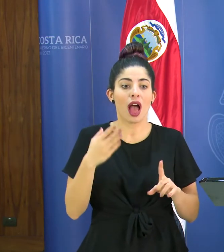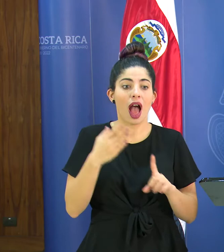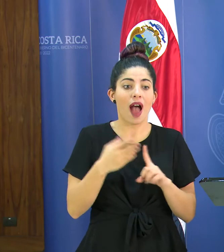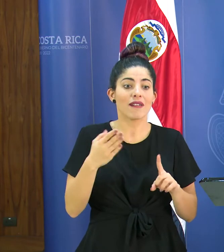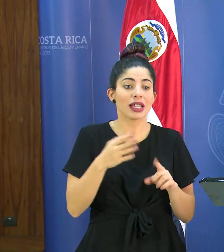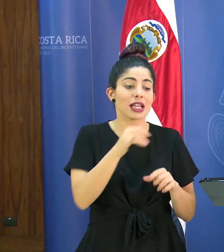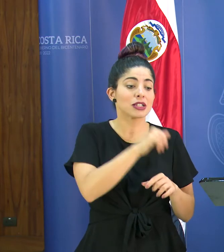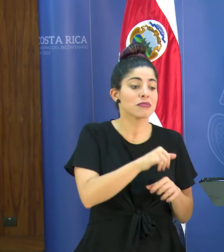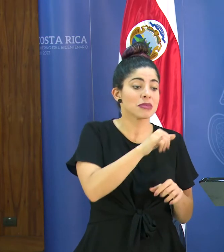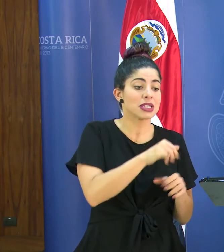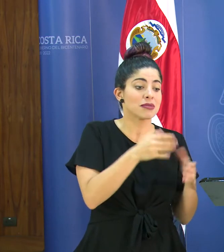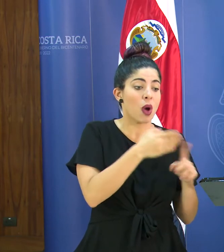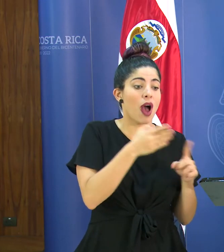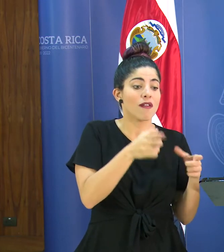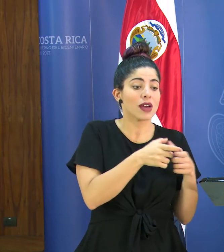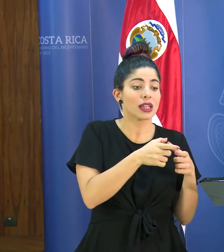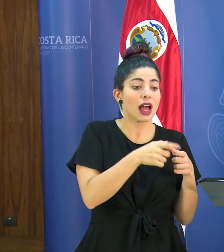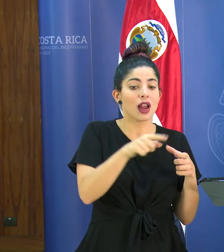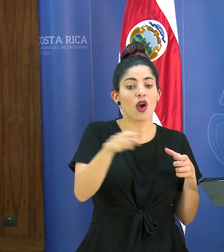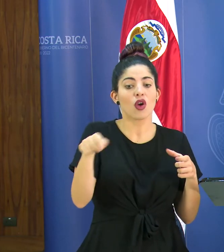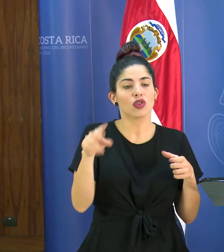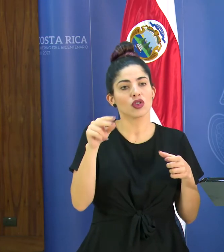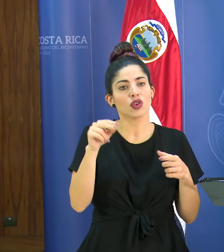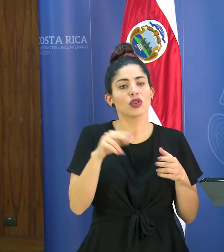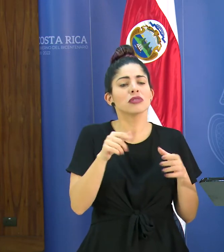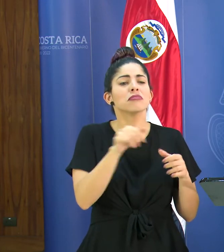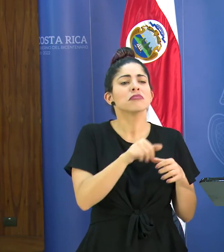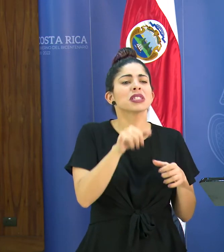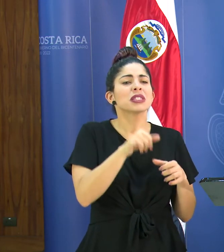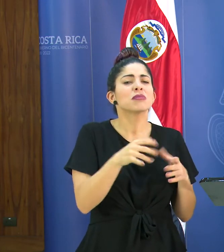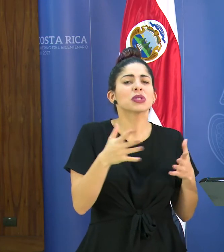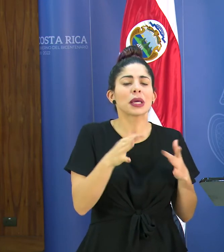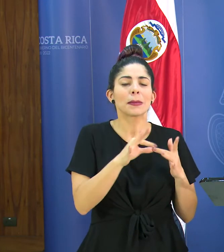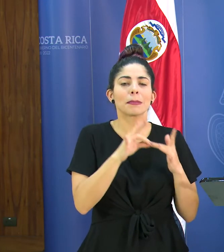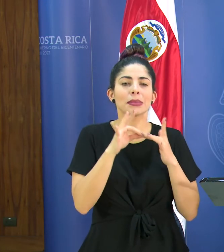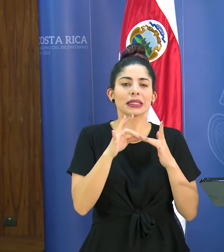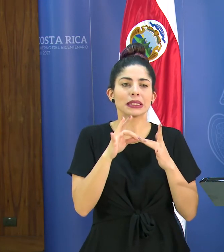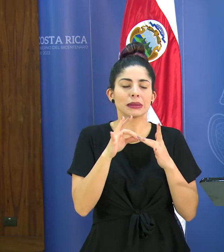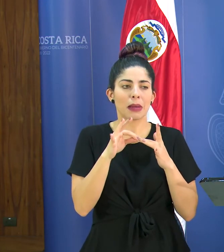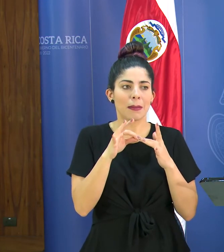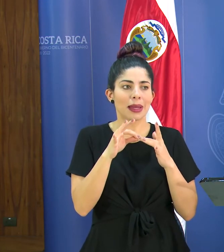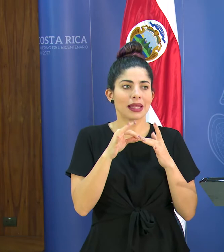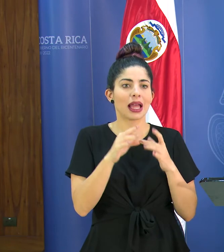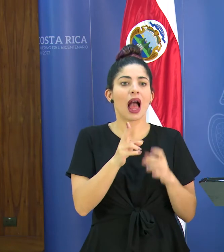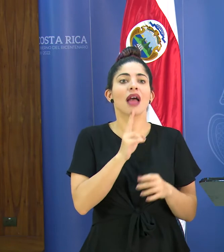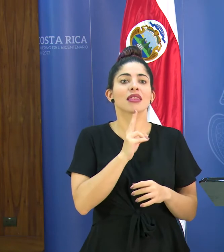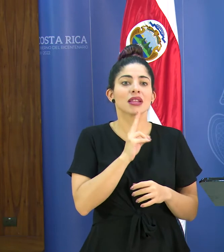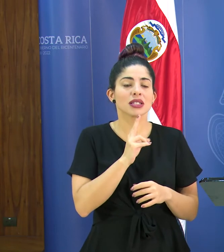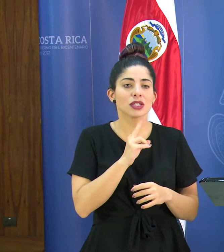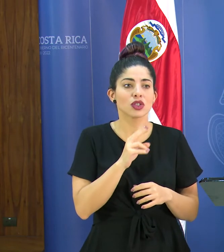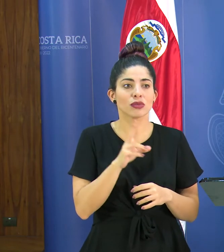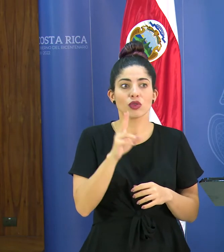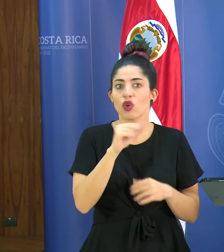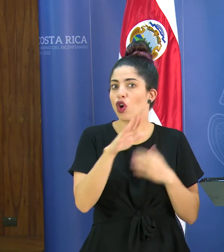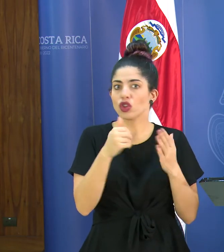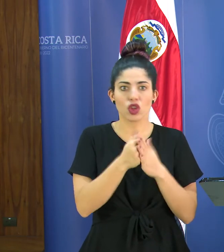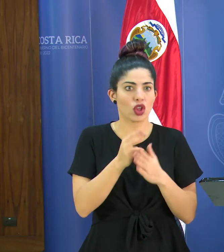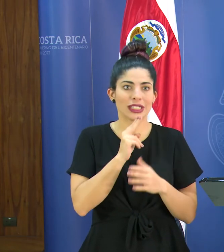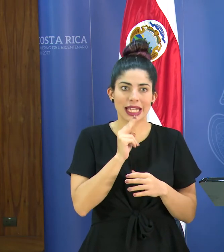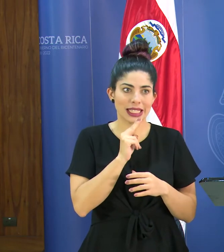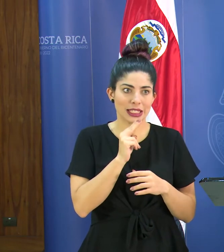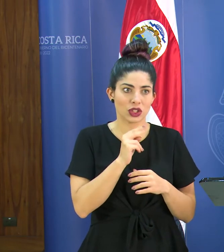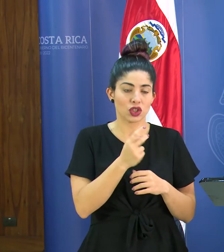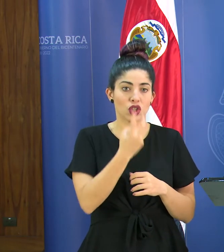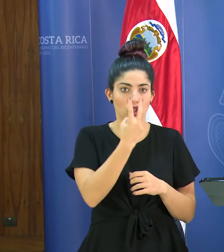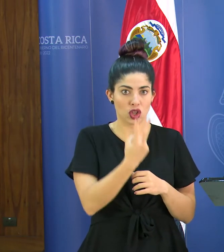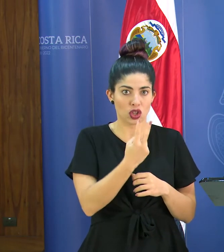los mismos y los mismos significa principalmente los atillos no todos los atillos son